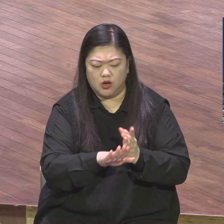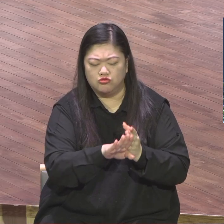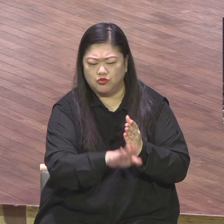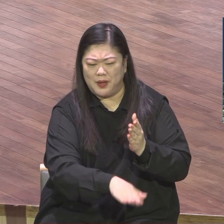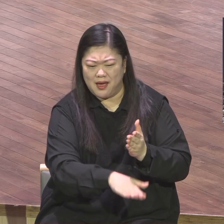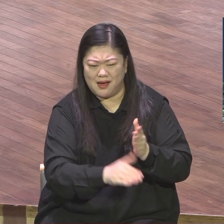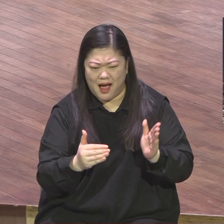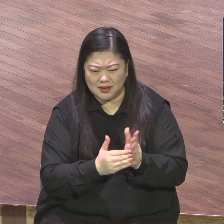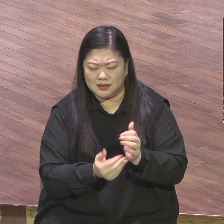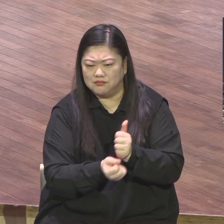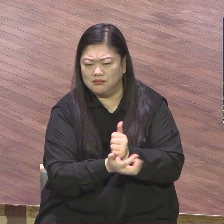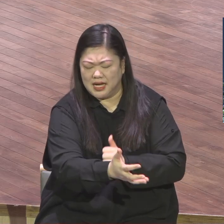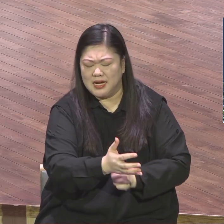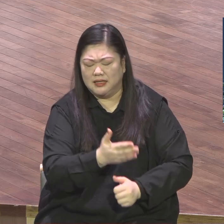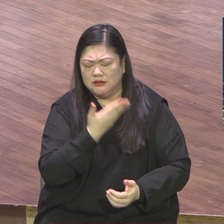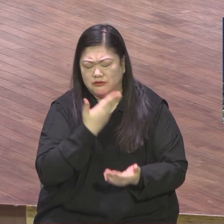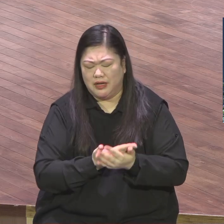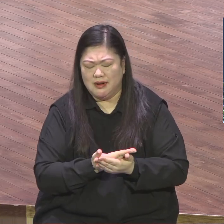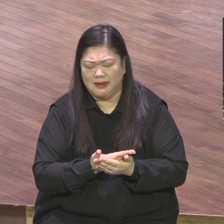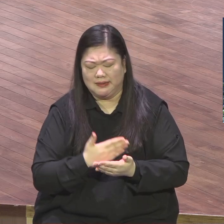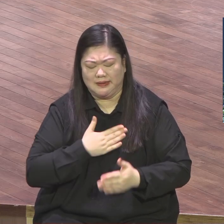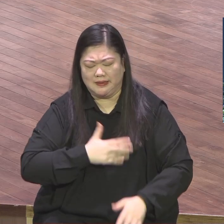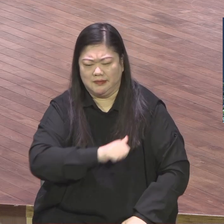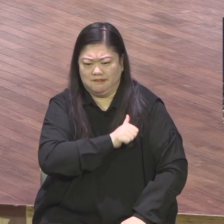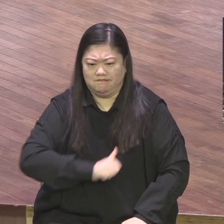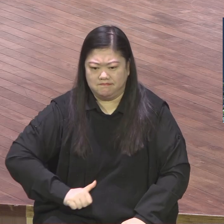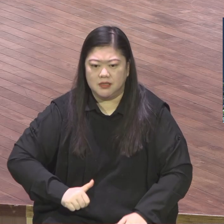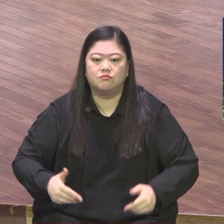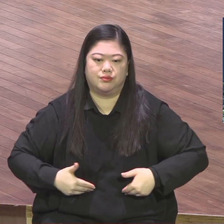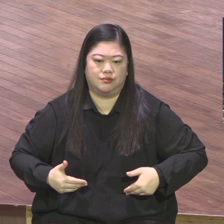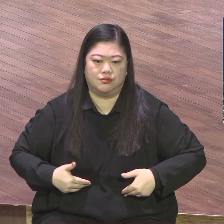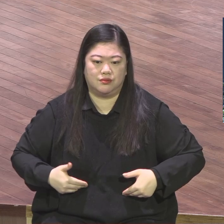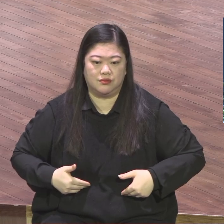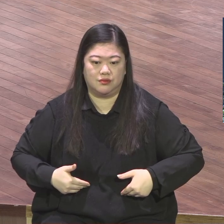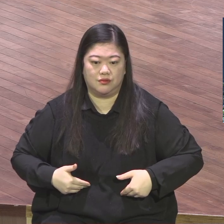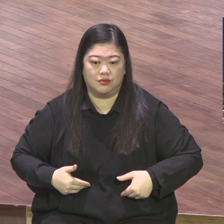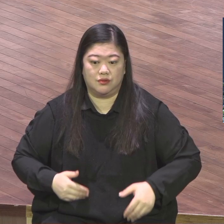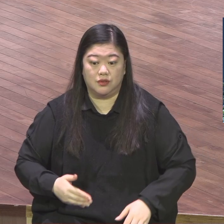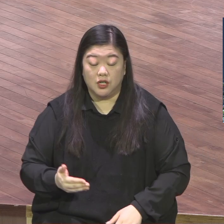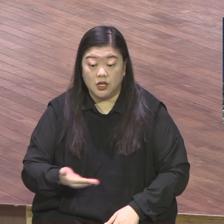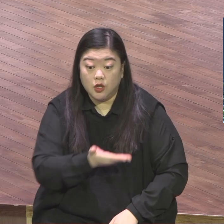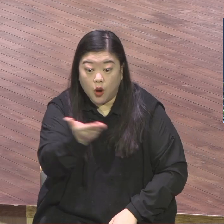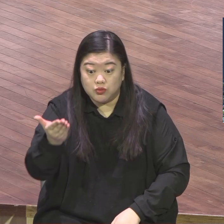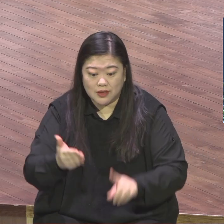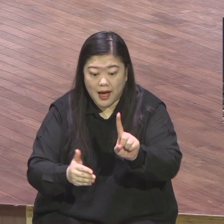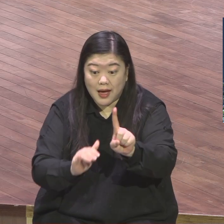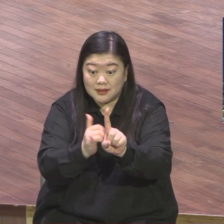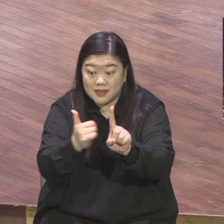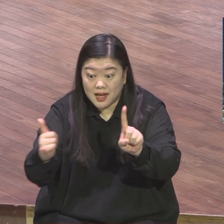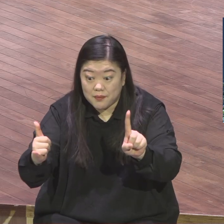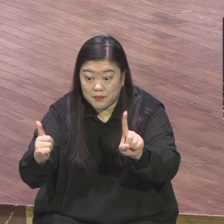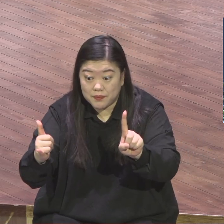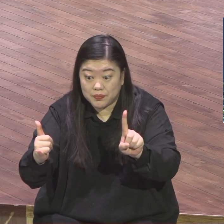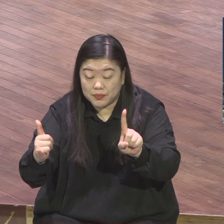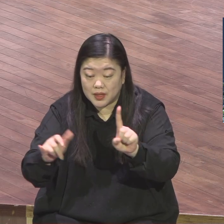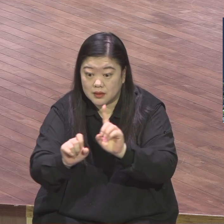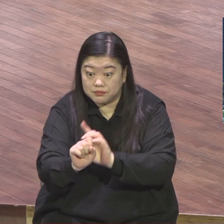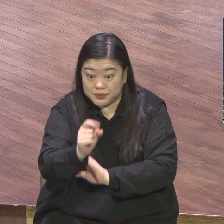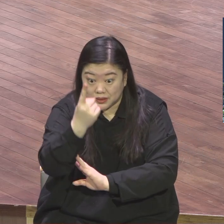감당하느냐 따라서 여운 게 미래가 달려있어요 미래가 달려있다고 한국의 세계에 보세요 지금 교회 모델